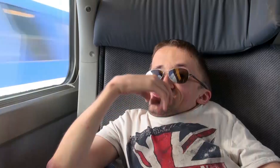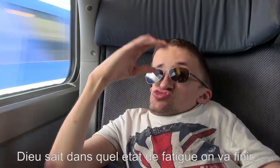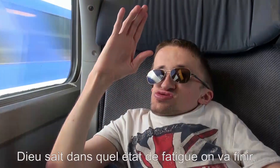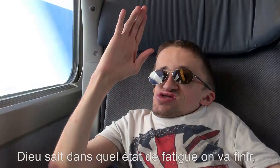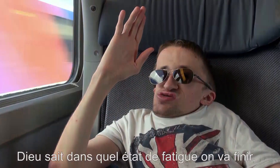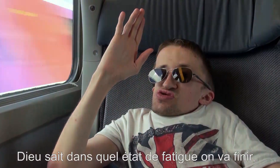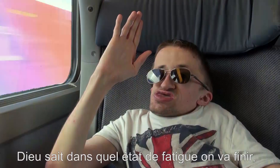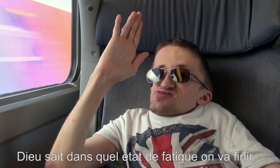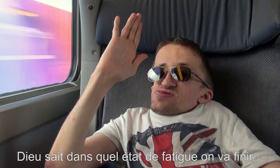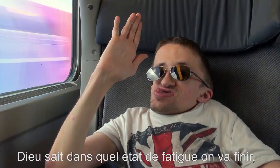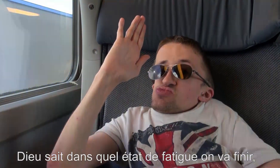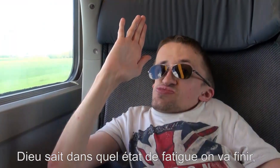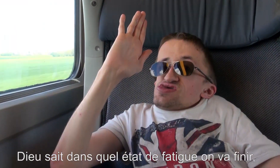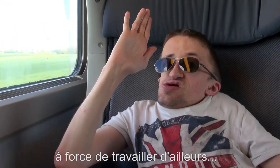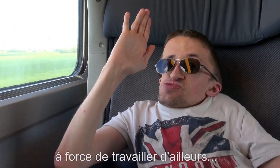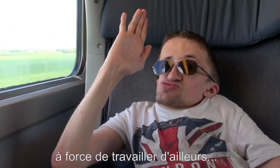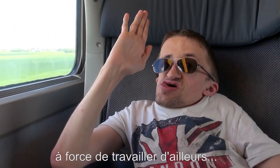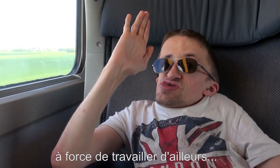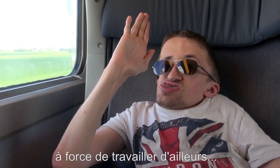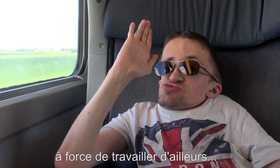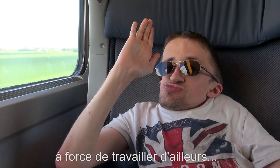Je sais pour quelle état de fatigue on va finir avant de travailler d'ailleurs.